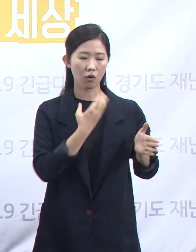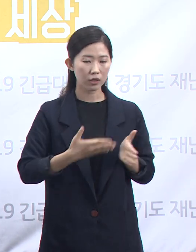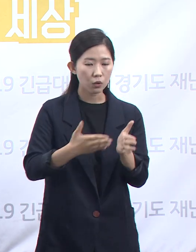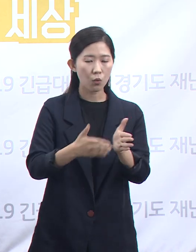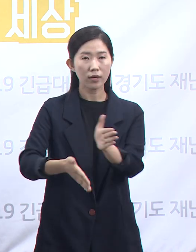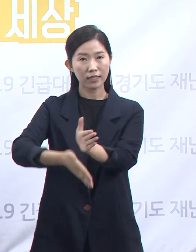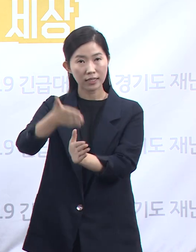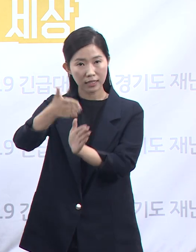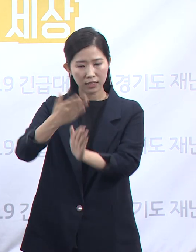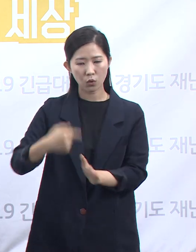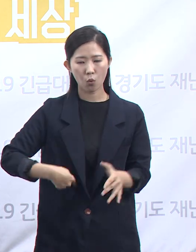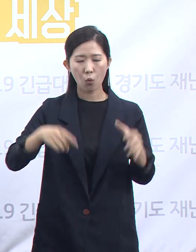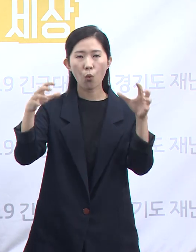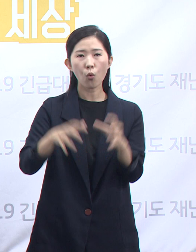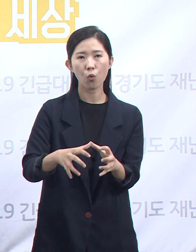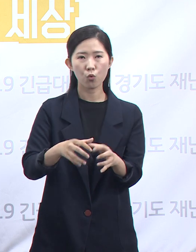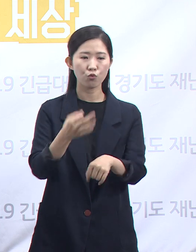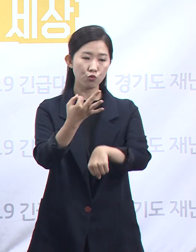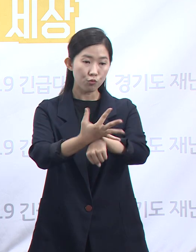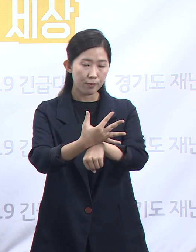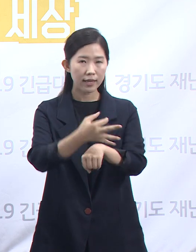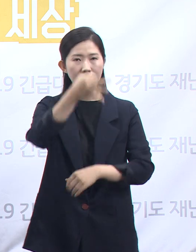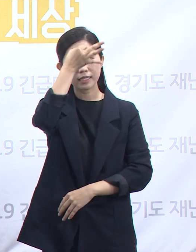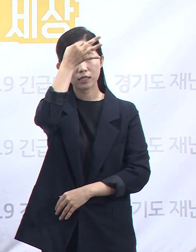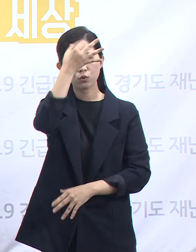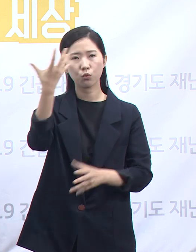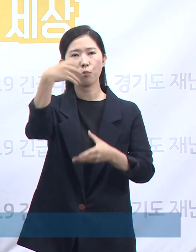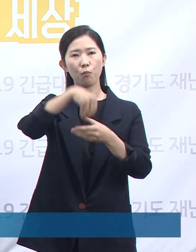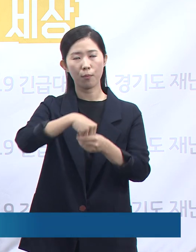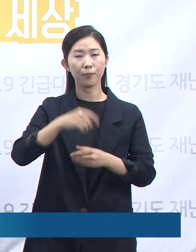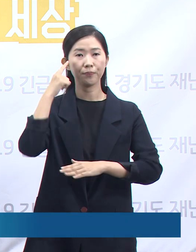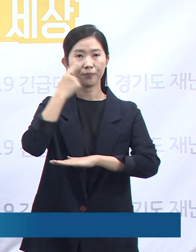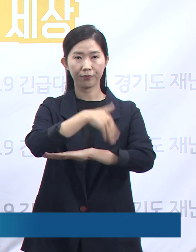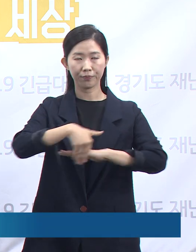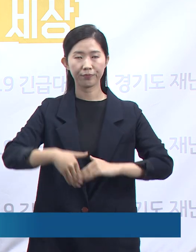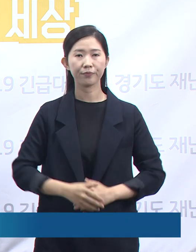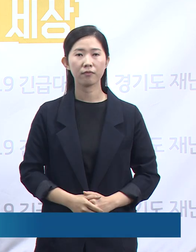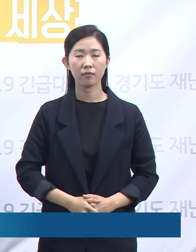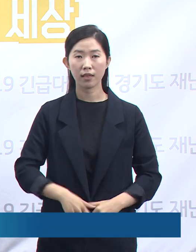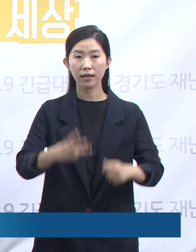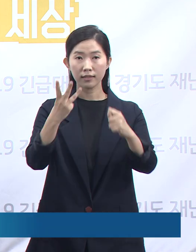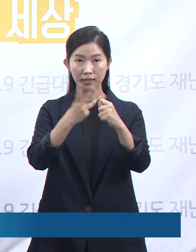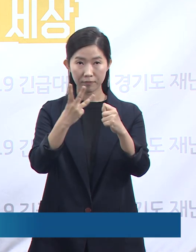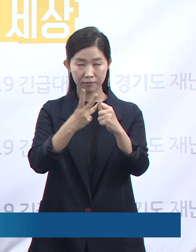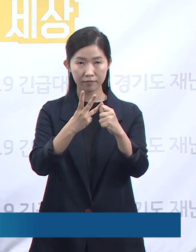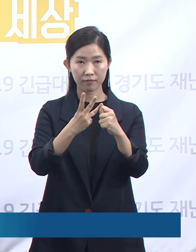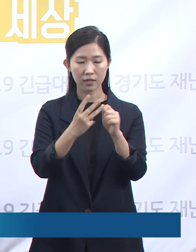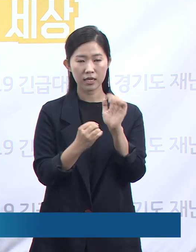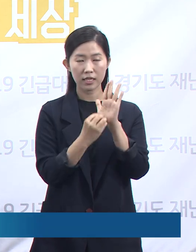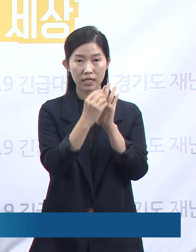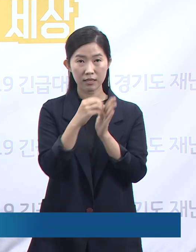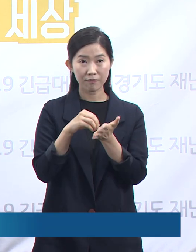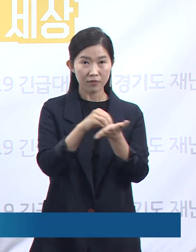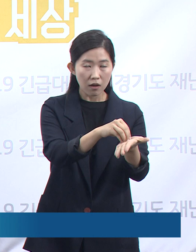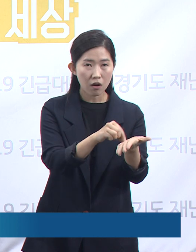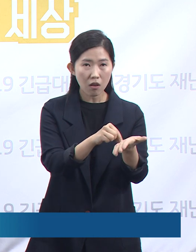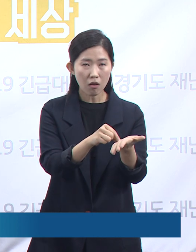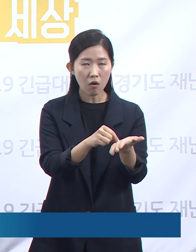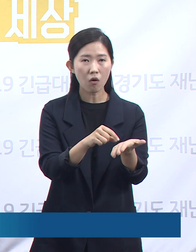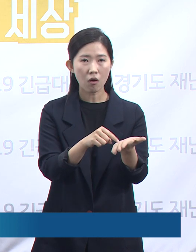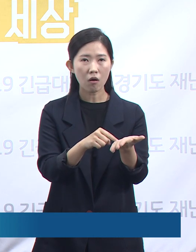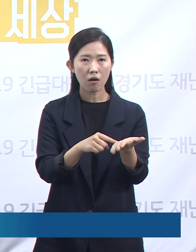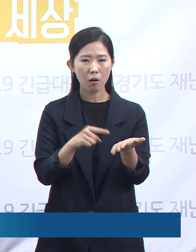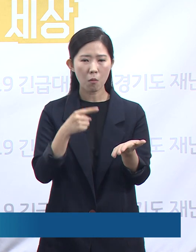반영할 예정입니다. 셋째, 입찰 담합이 발부치지 못하도록 철저한 모니터링을